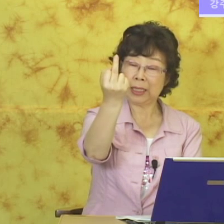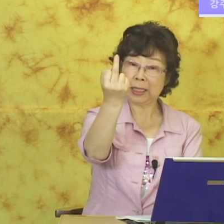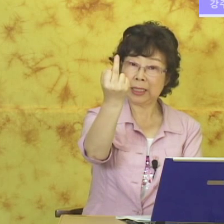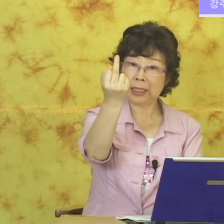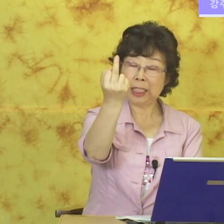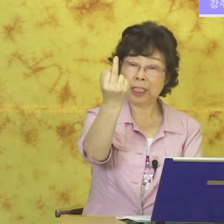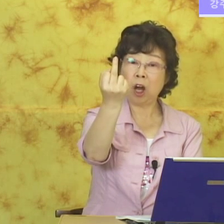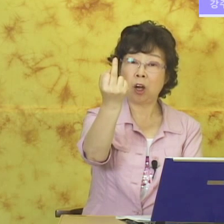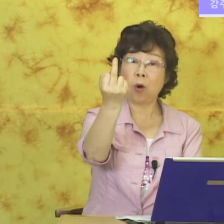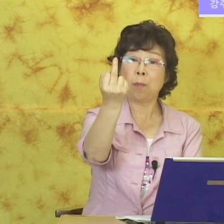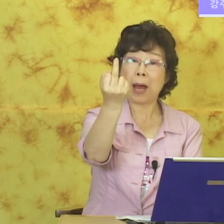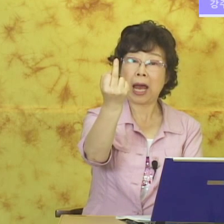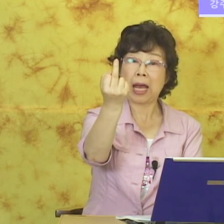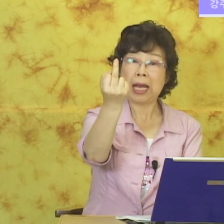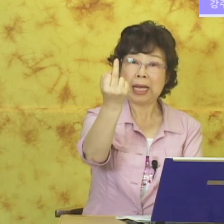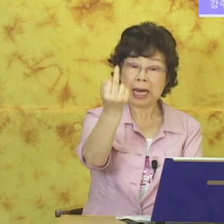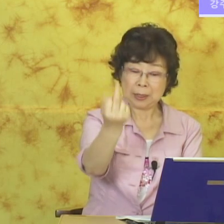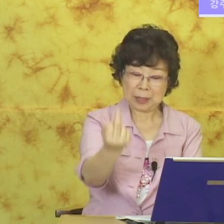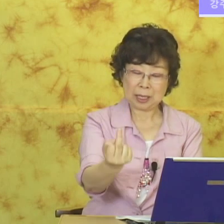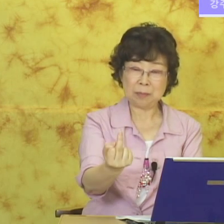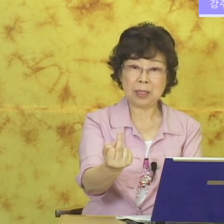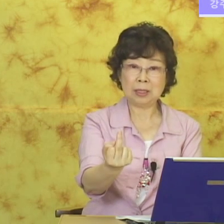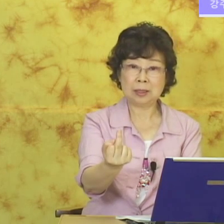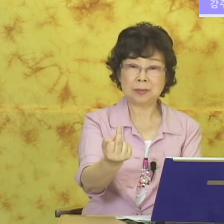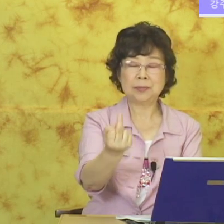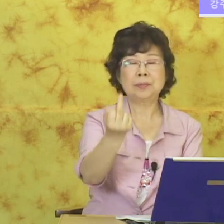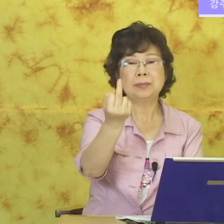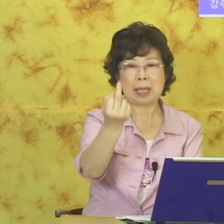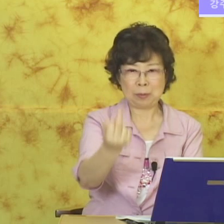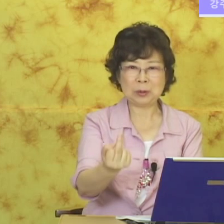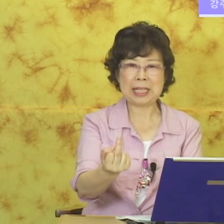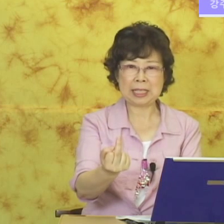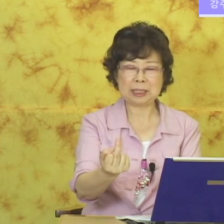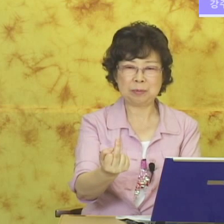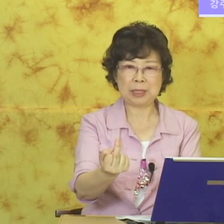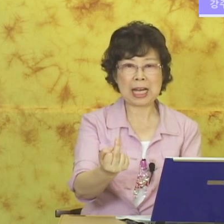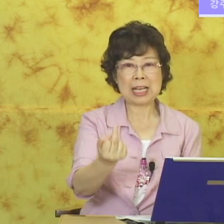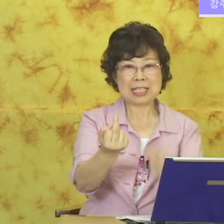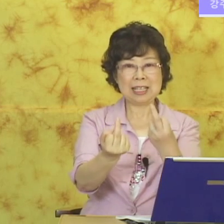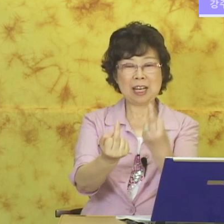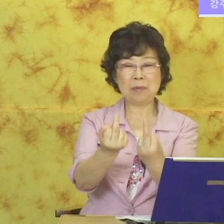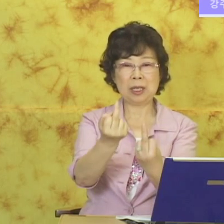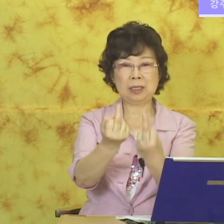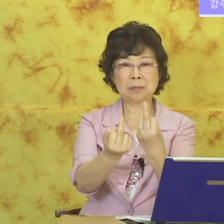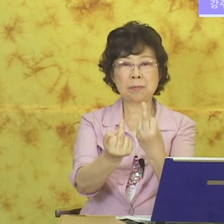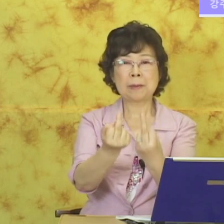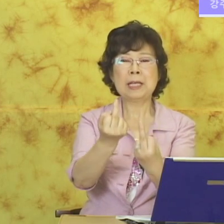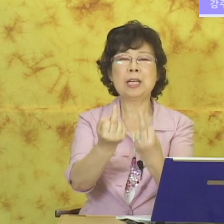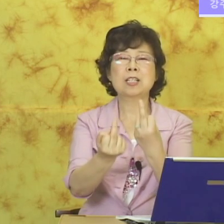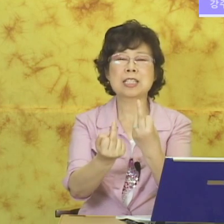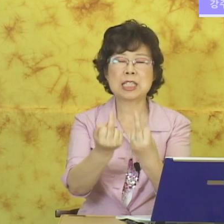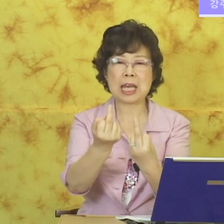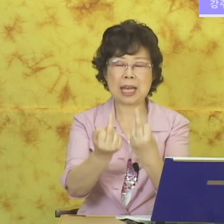형, 오빠. 아래로 내리면 남동생이었습니다. 자 이렇게 하면 형제,